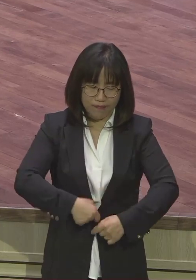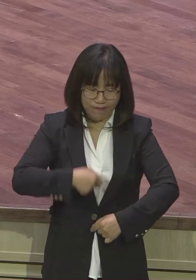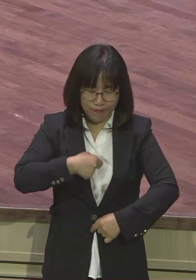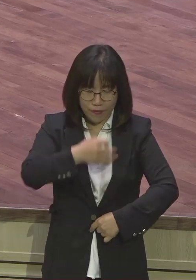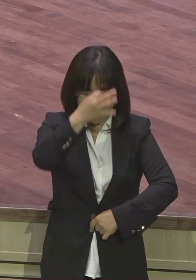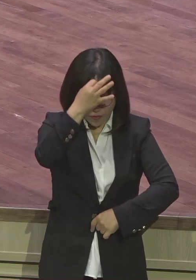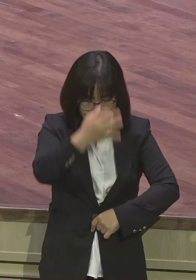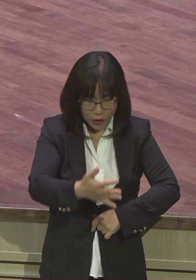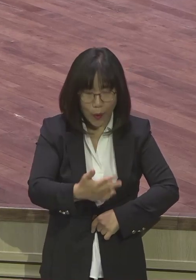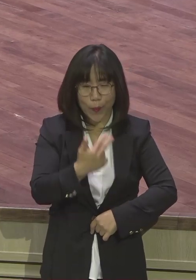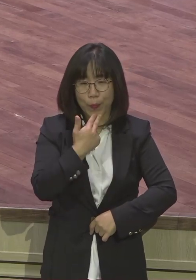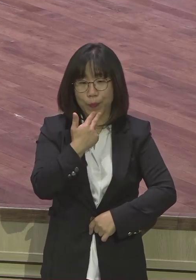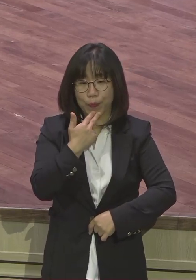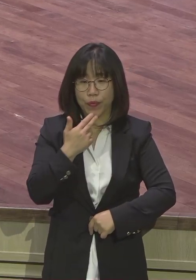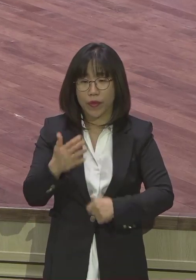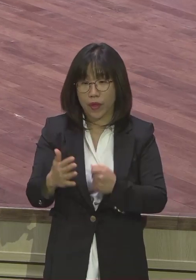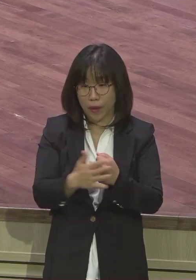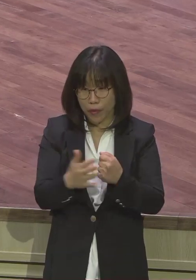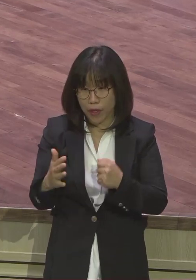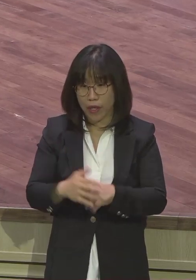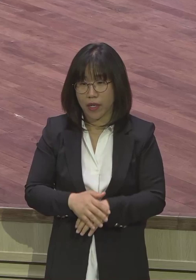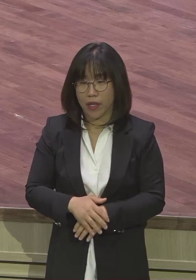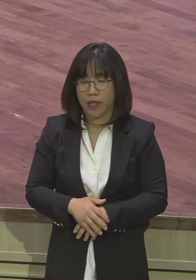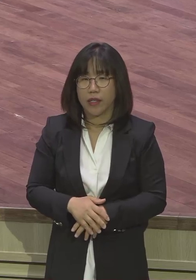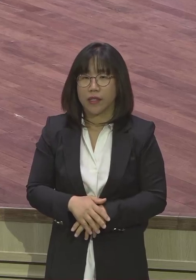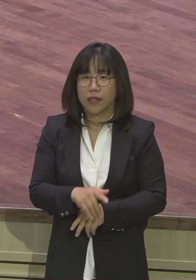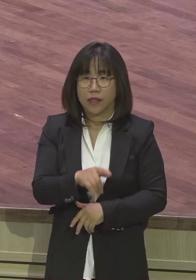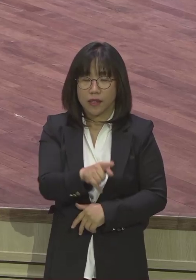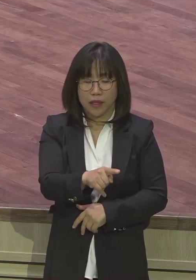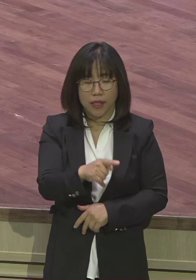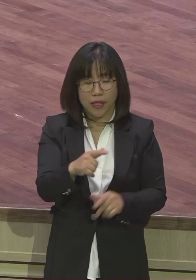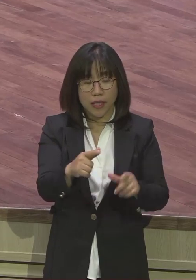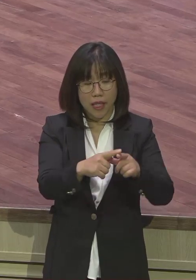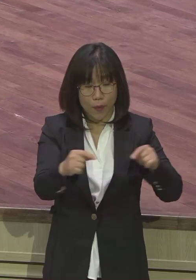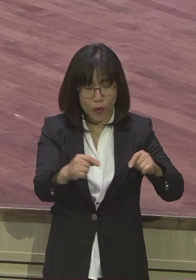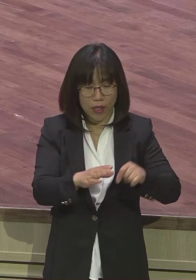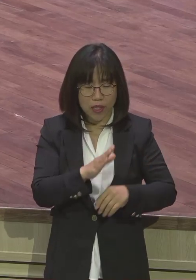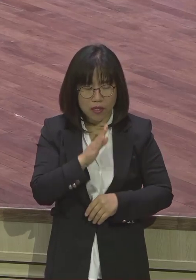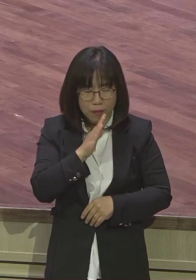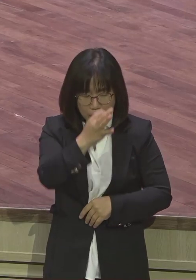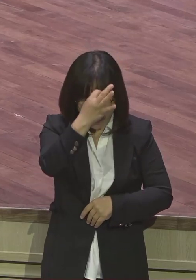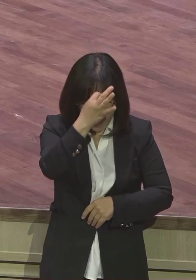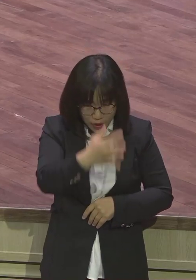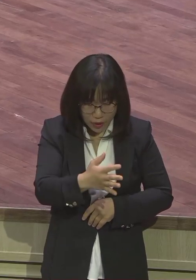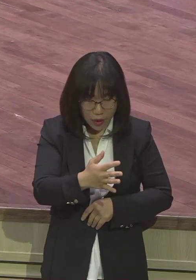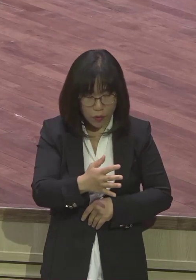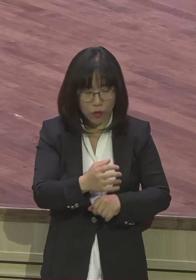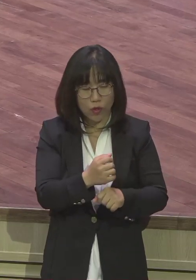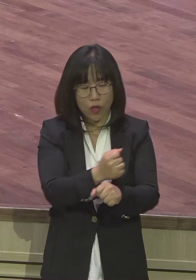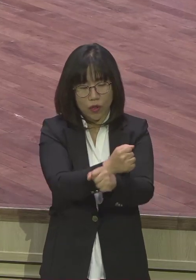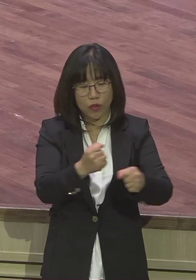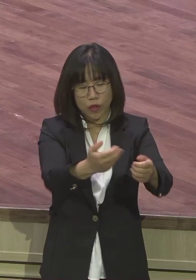큰 문제입니다. 진정으로 잘못됐다라고 사과를 한 적이 없어요. 독일은 말이죠.